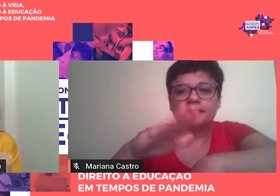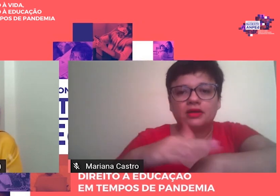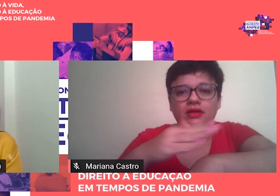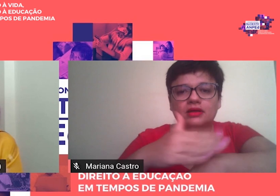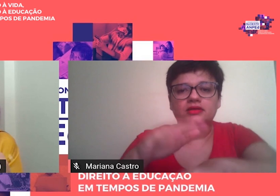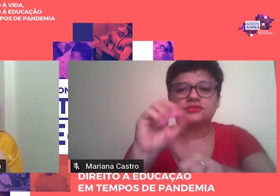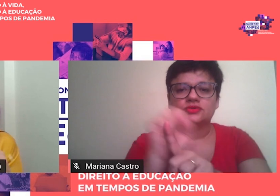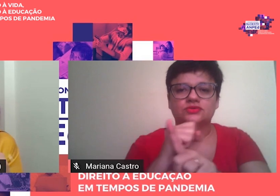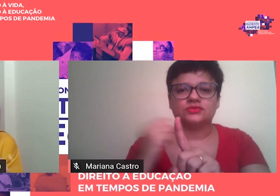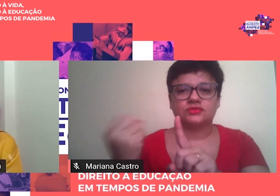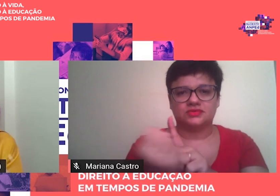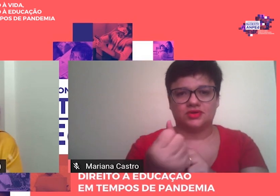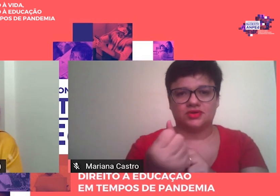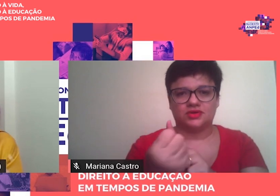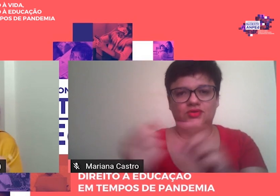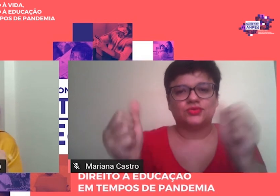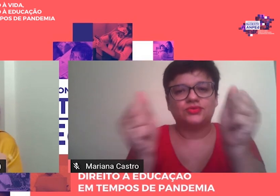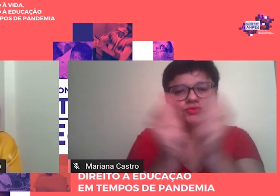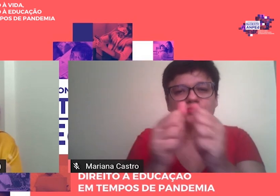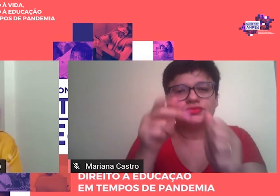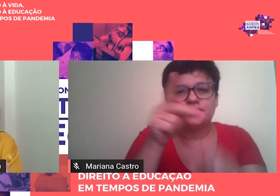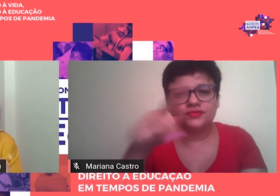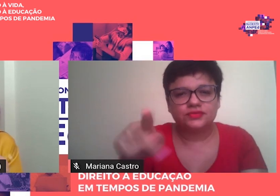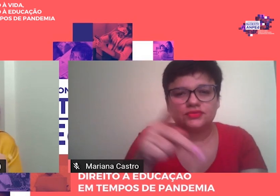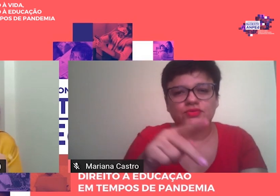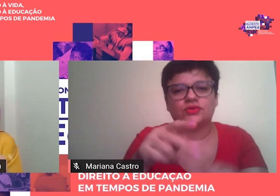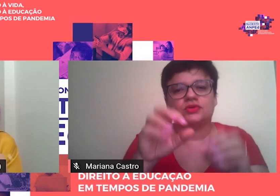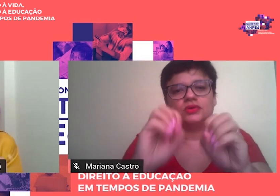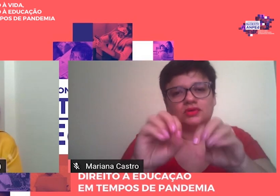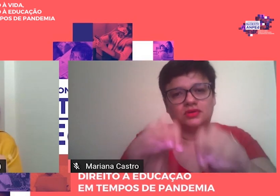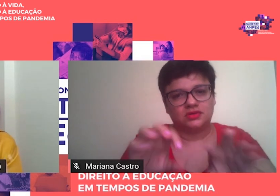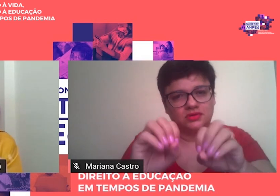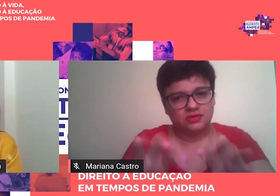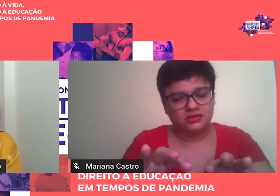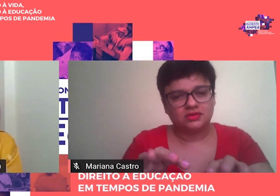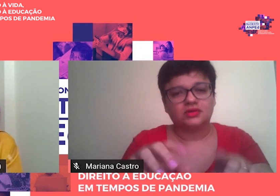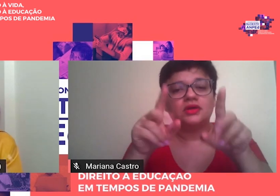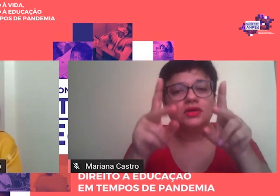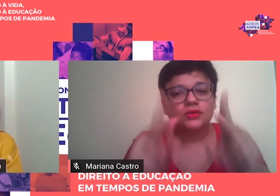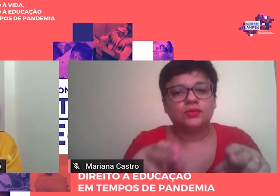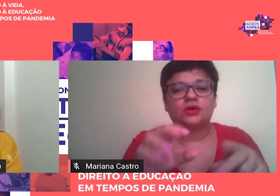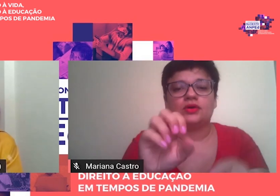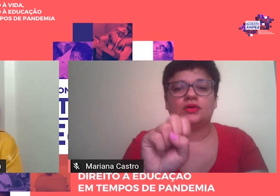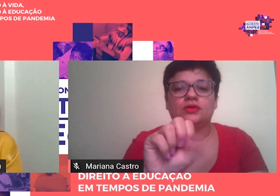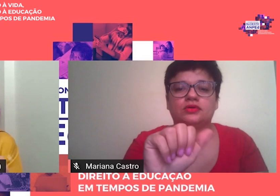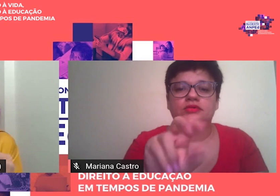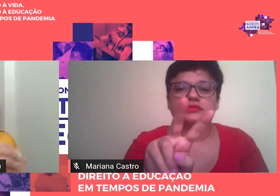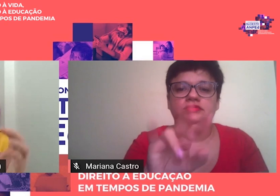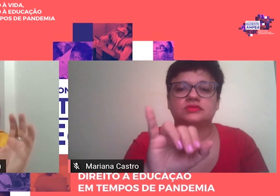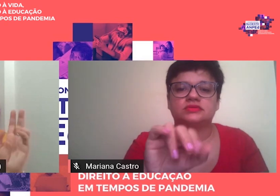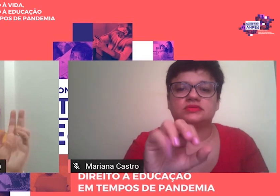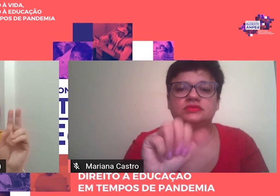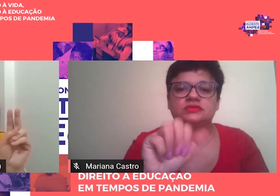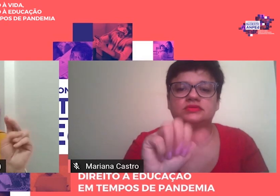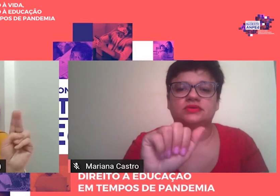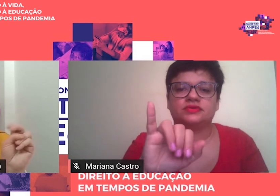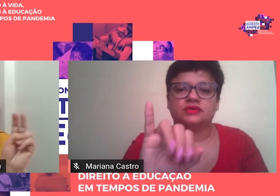A professores E estudantes Que Como Saviani Mesmo Nos diz E eu cito